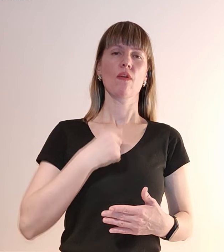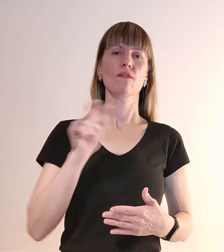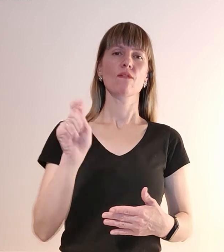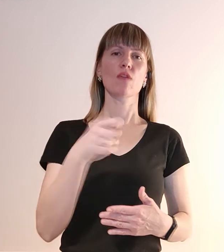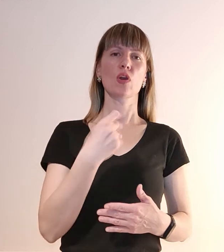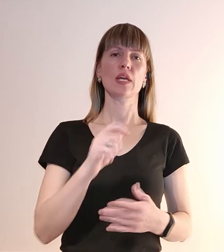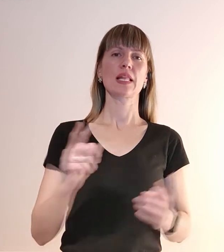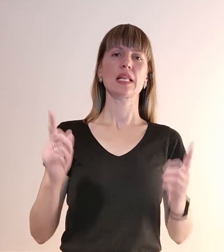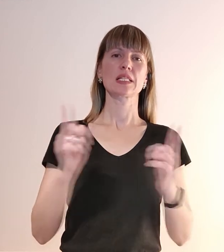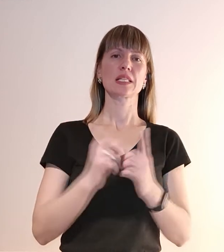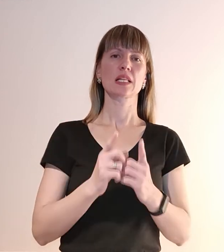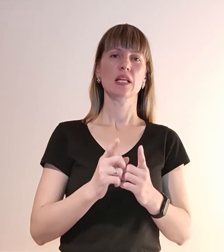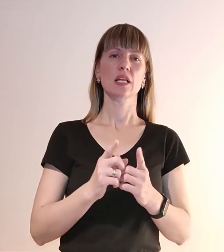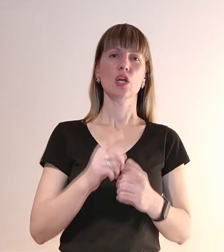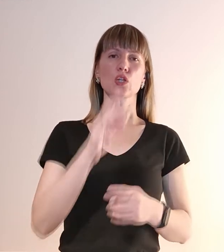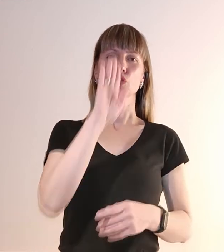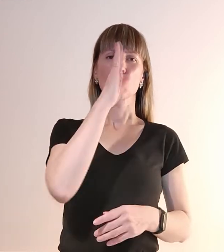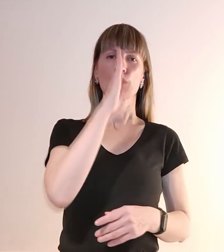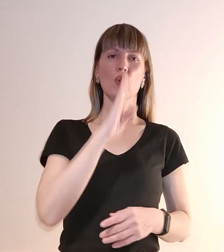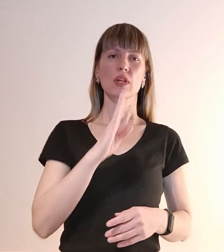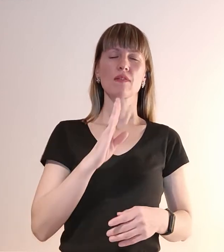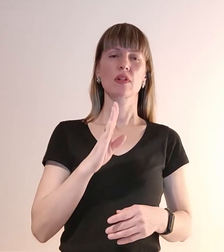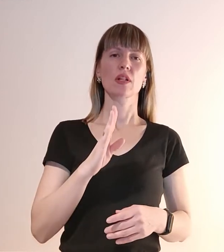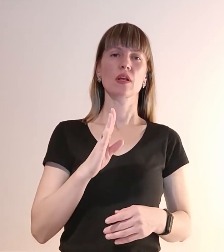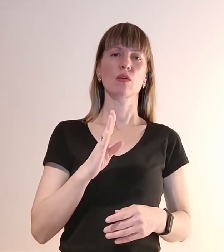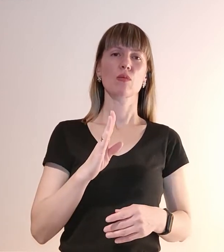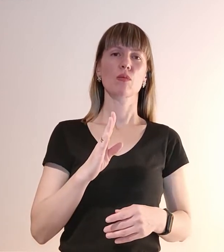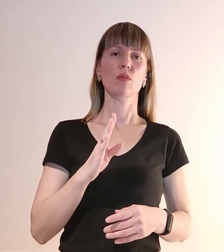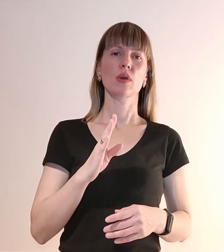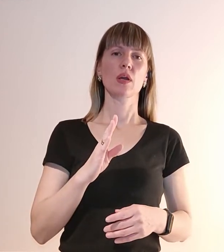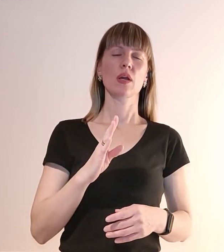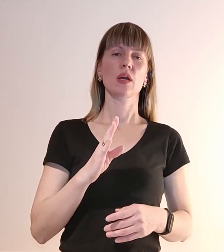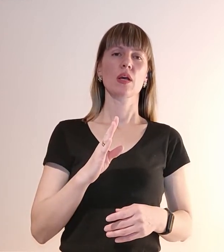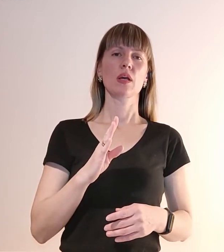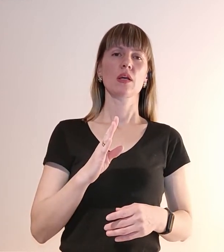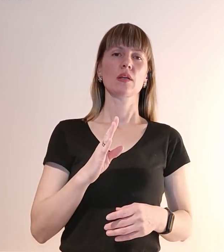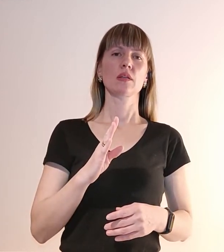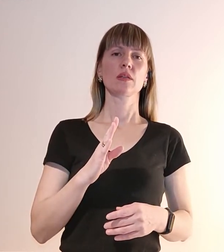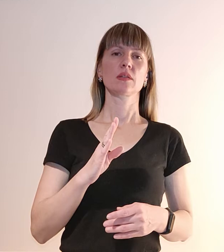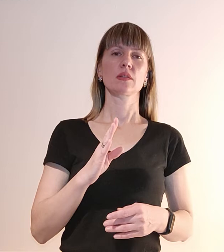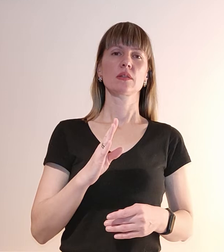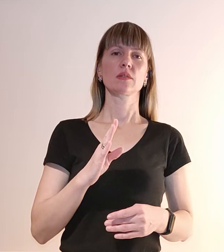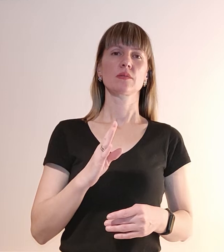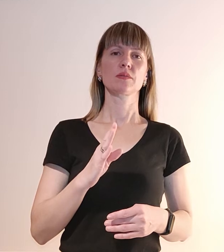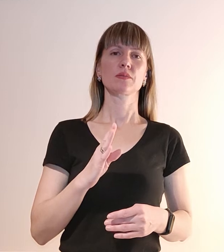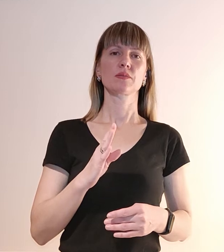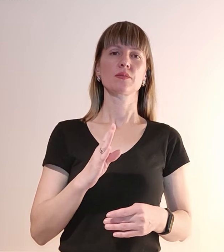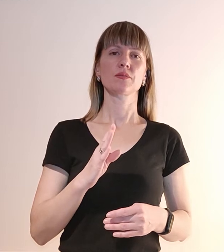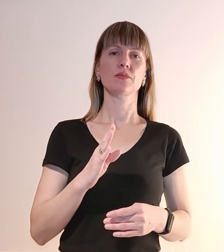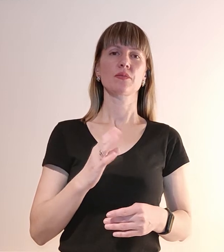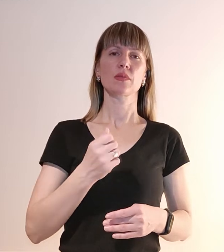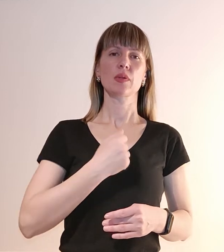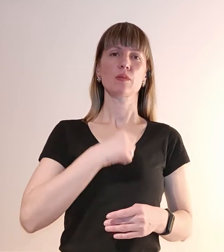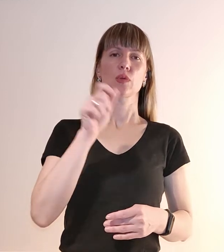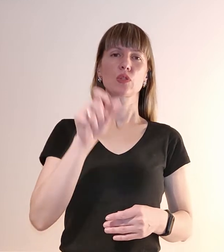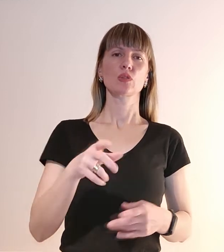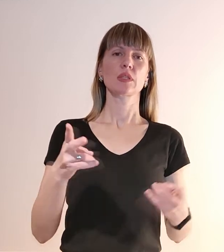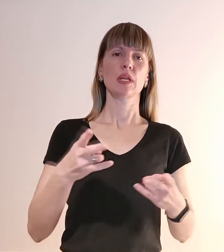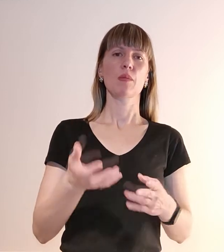зіткнення з супротивником бійцю треба дістати в